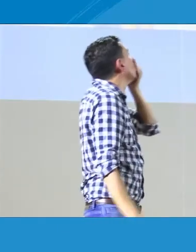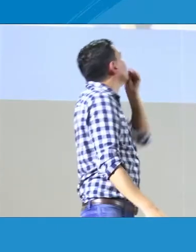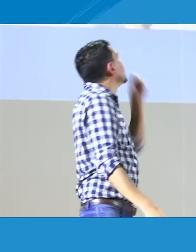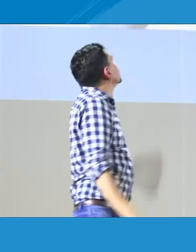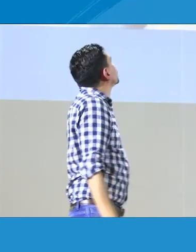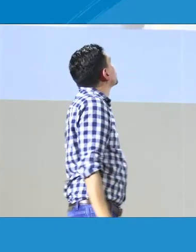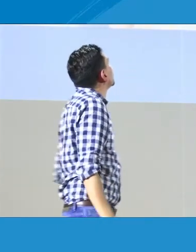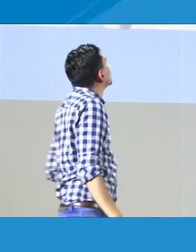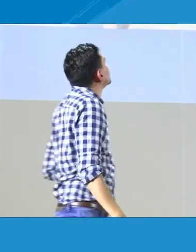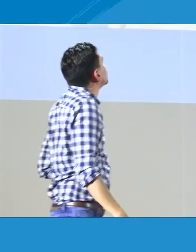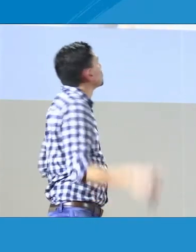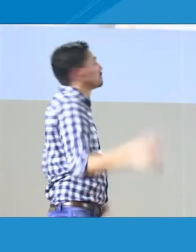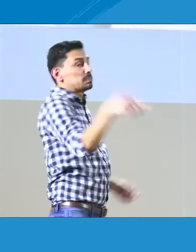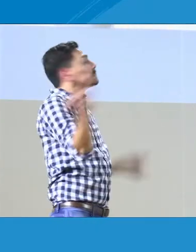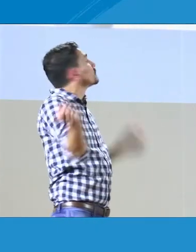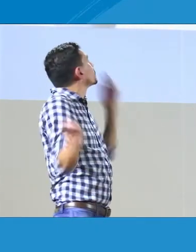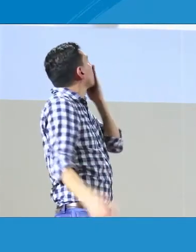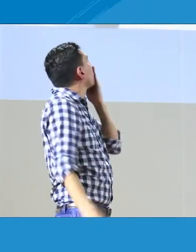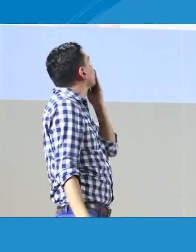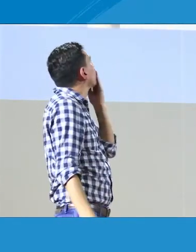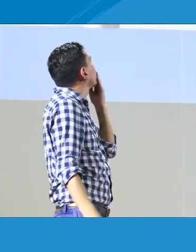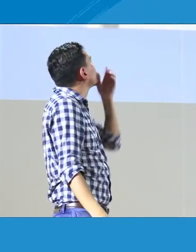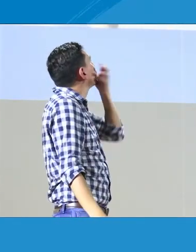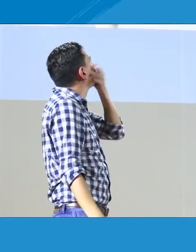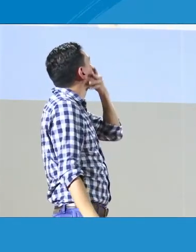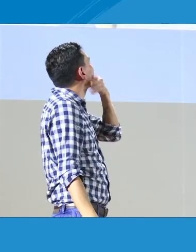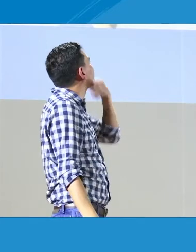especializado para poder atender esta oferta.